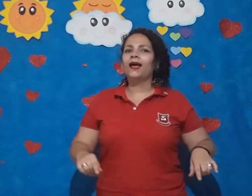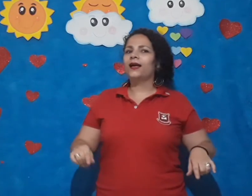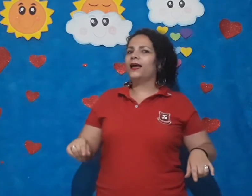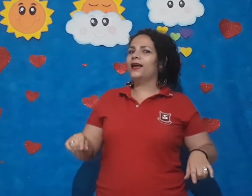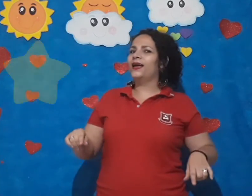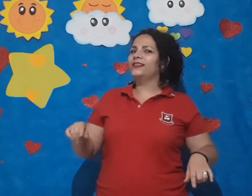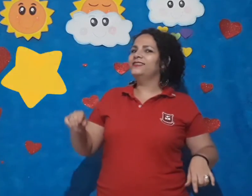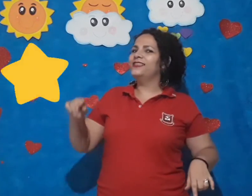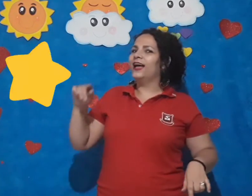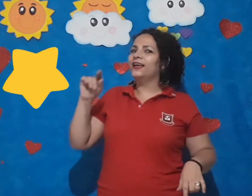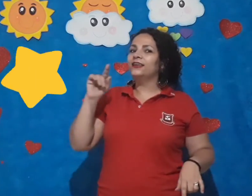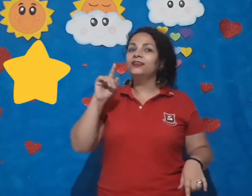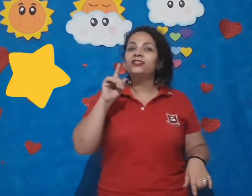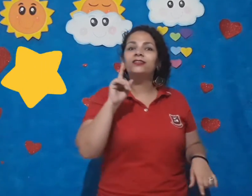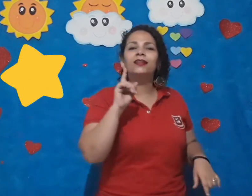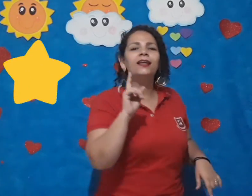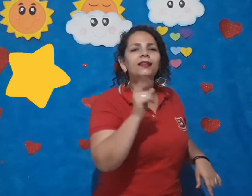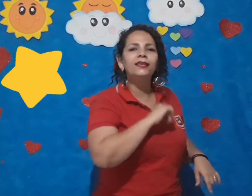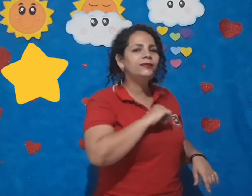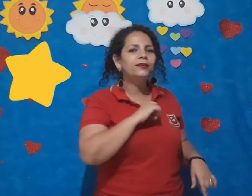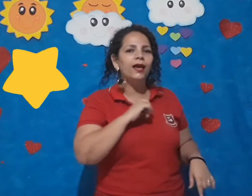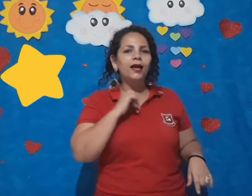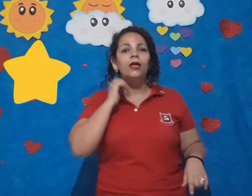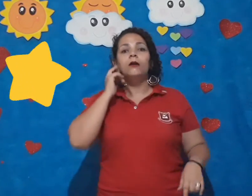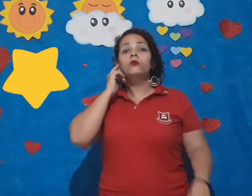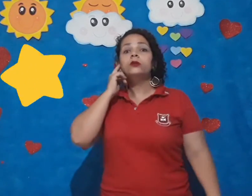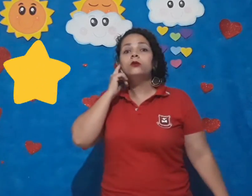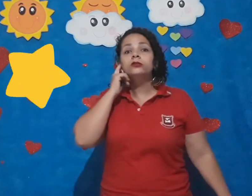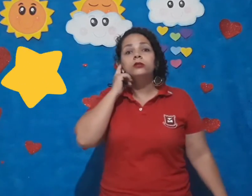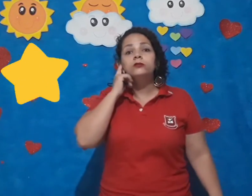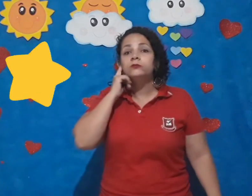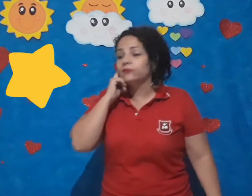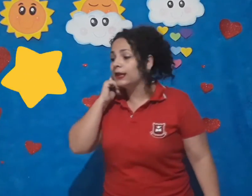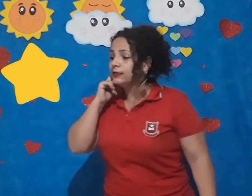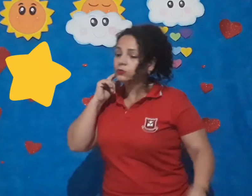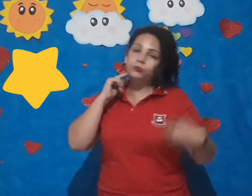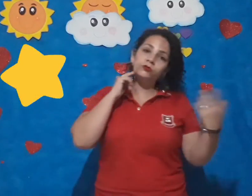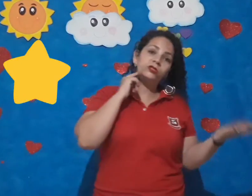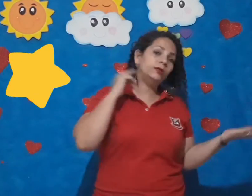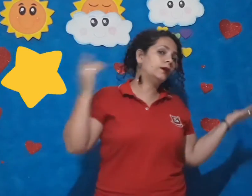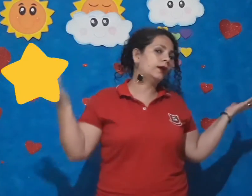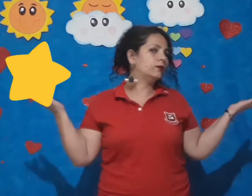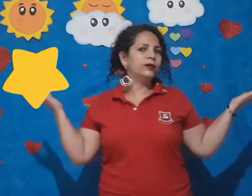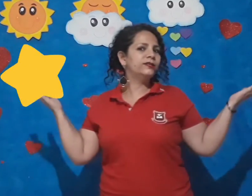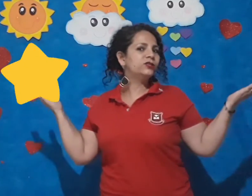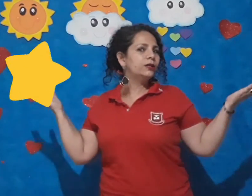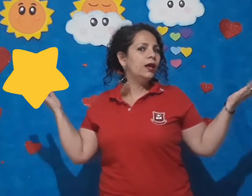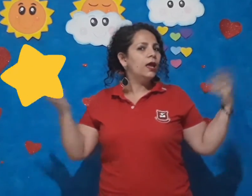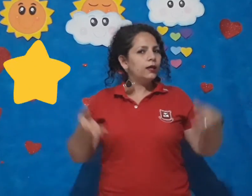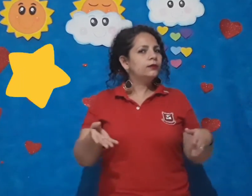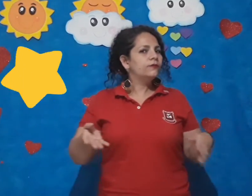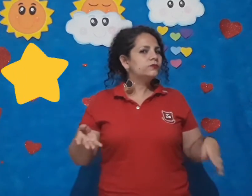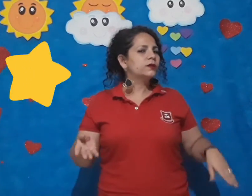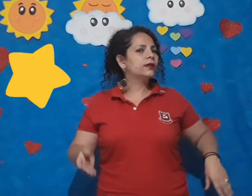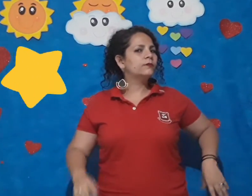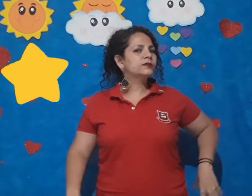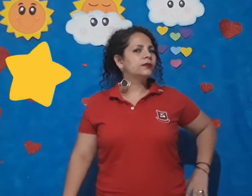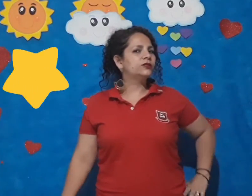A da estrelinha. Porque hoje nós vamos falar sobre o dia e a noite. Então vamos cantar a música da